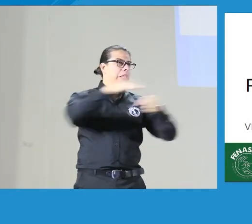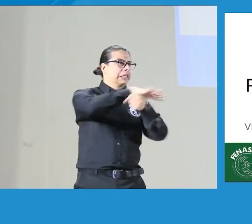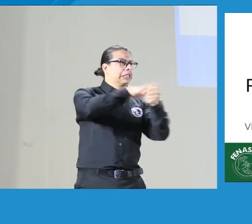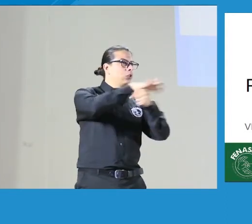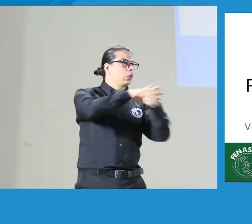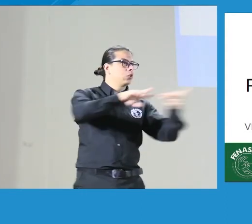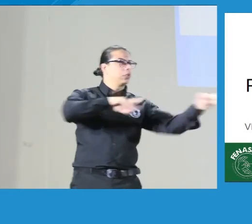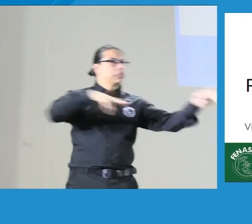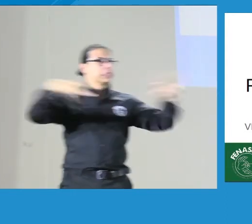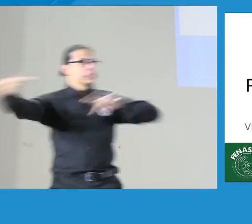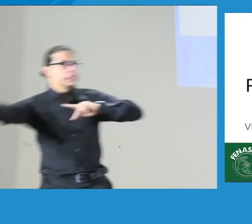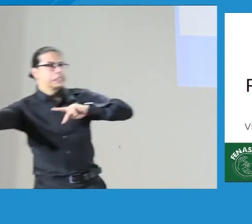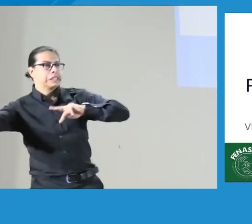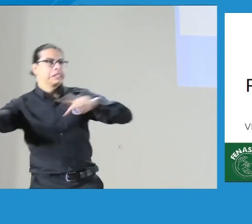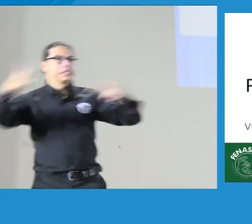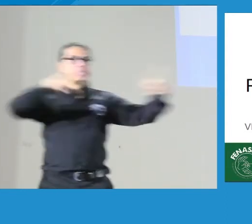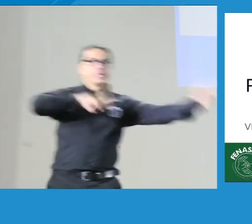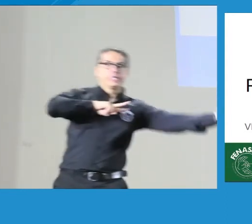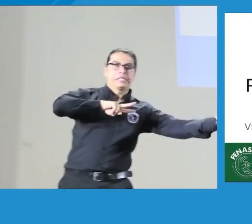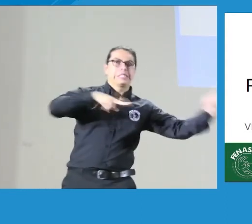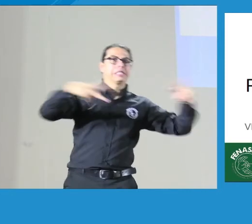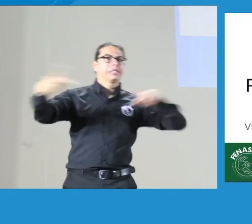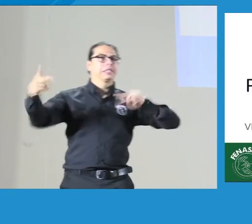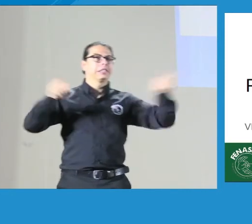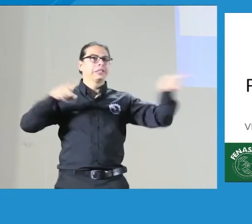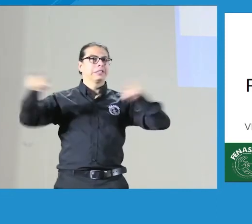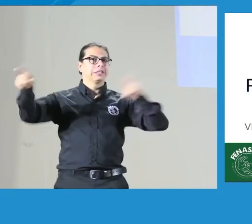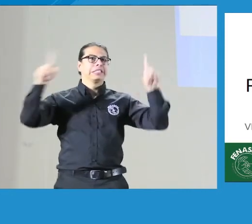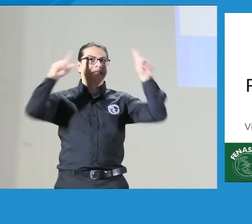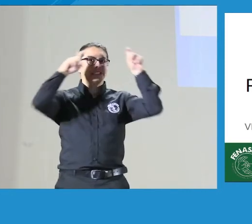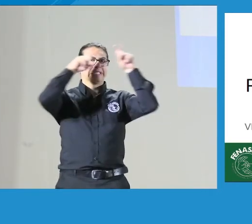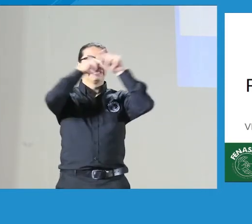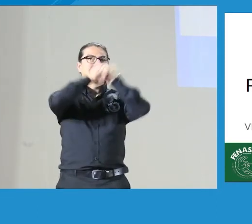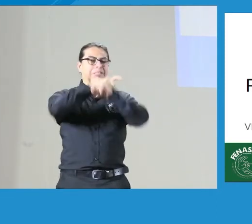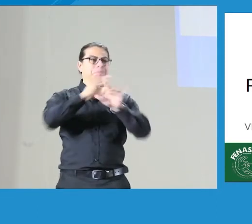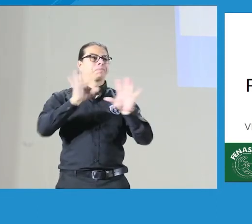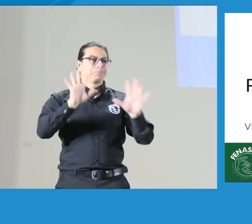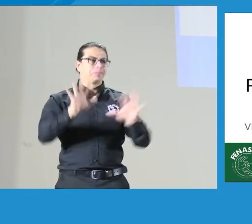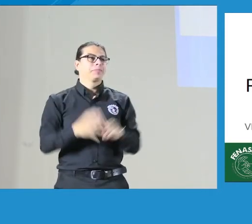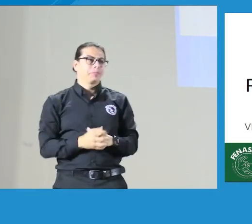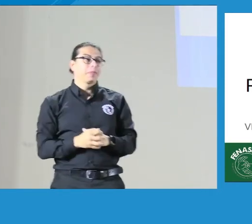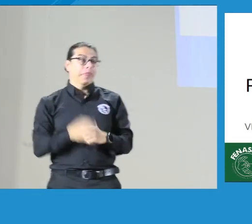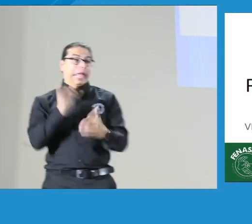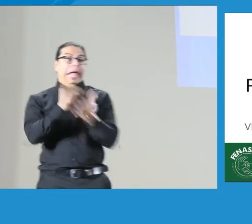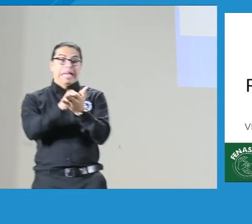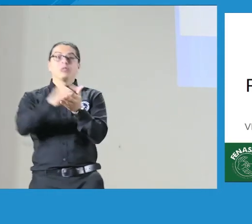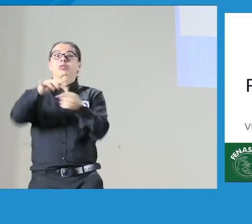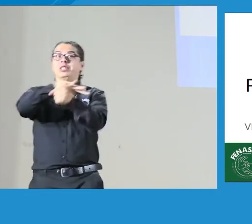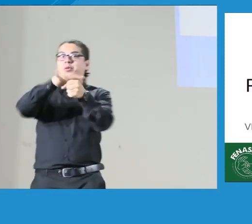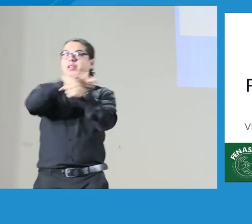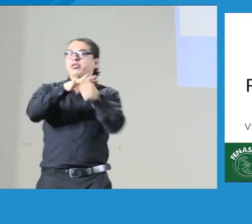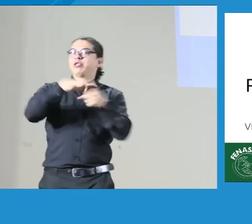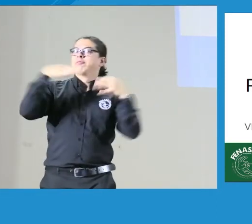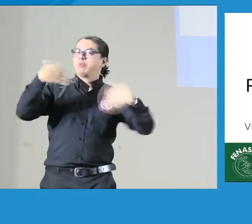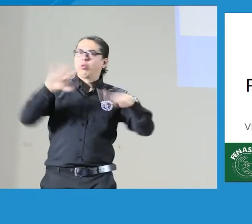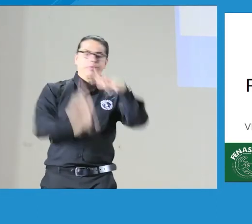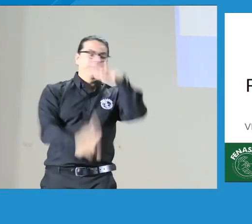una reflexión para ustedes. Las dos situaciones que estoy planteando es para que podamos reflexionar en cuanto a eso.